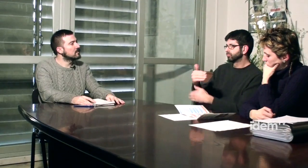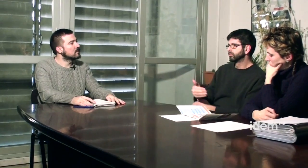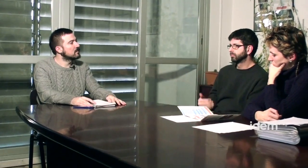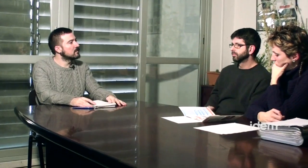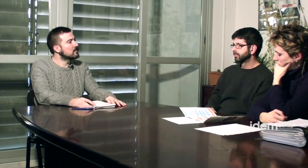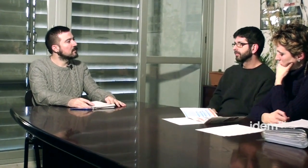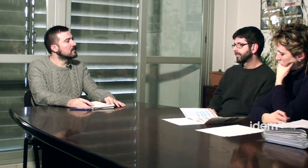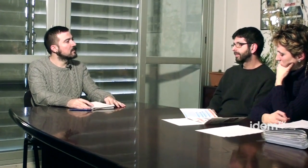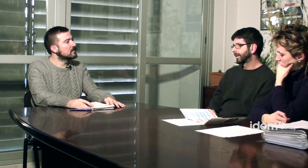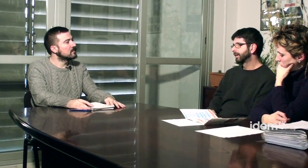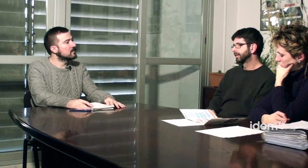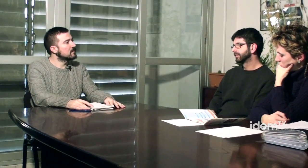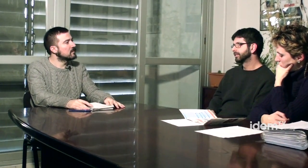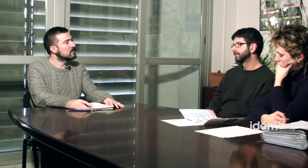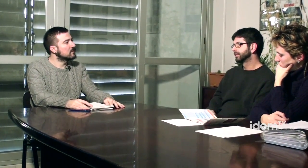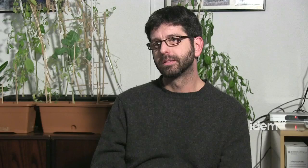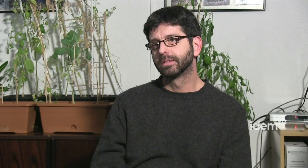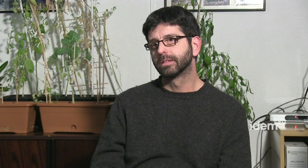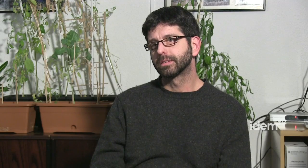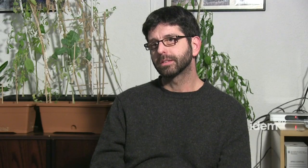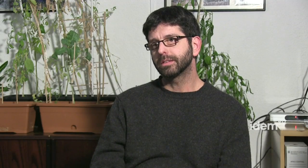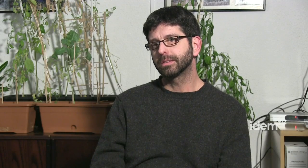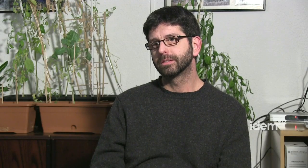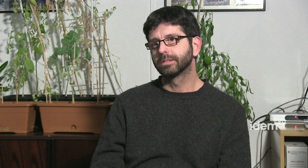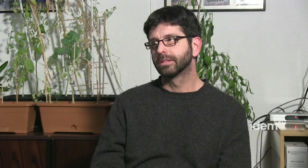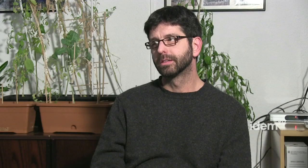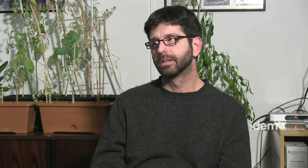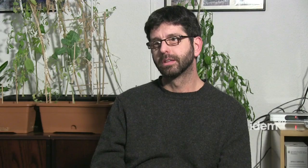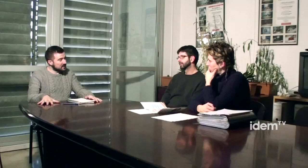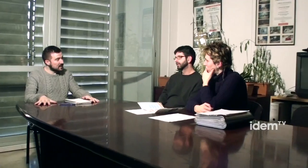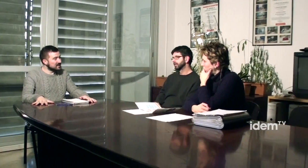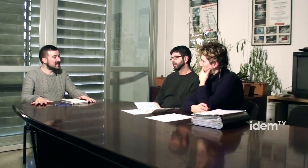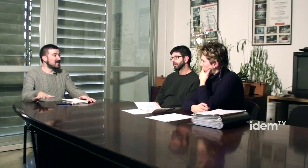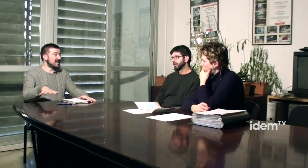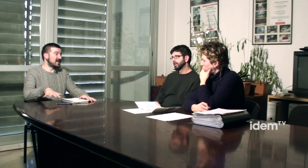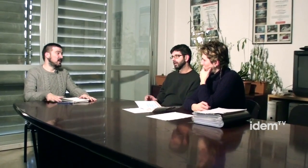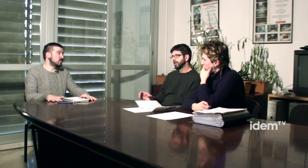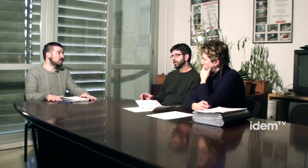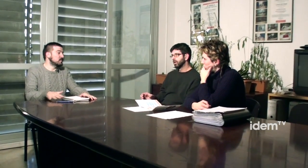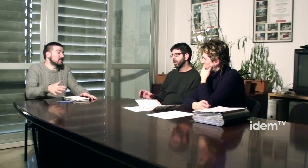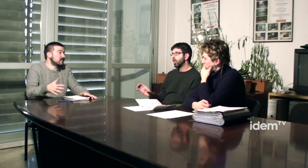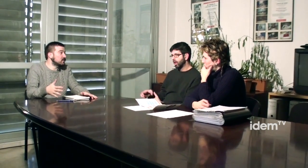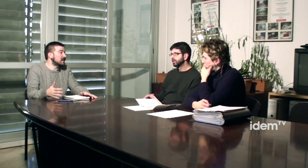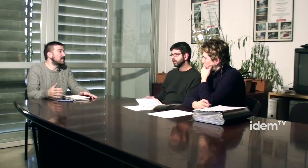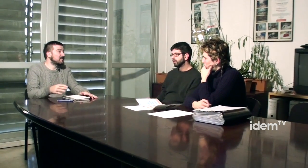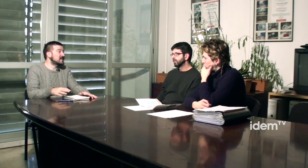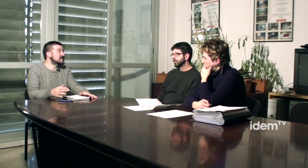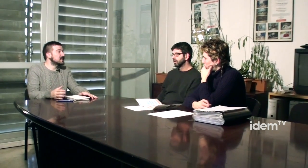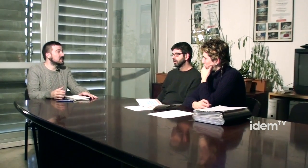procés, però, bueno, sí, sí, anem funcionant. I en la comunitat LGTB hi ha alguna dificultat per fer de ser